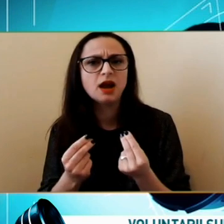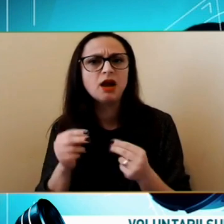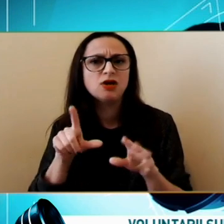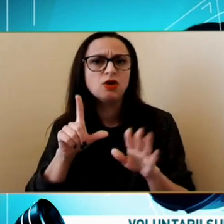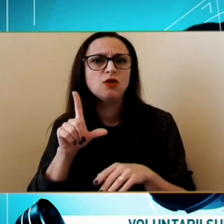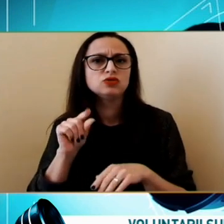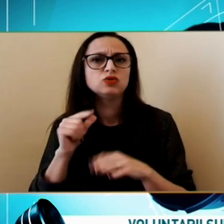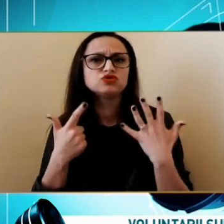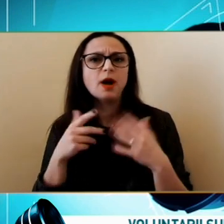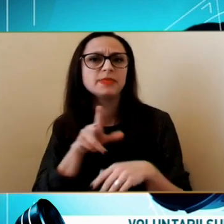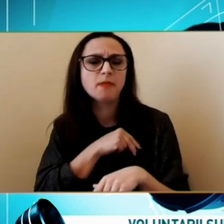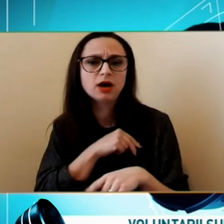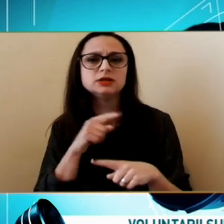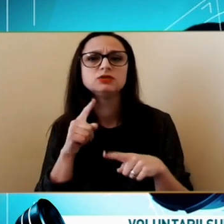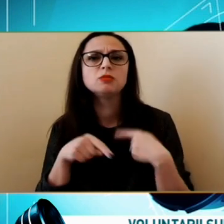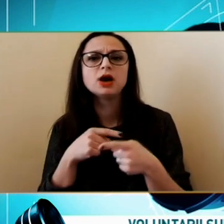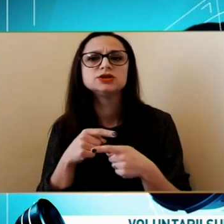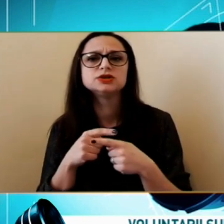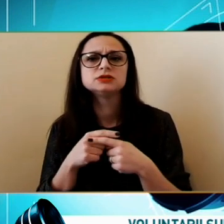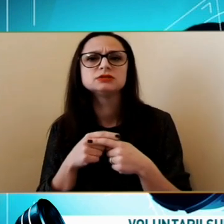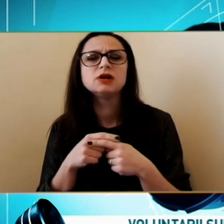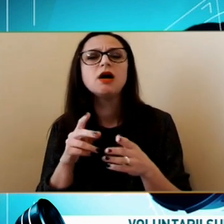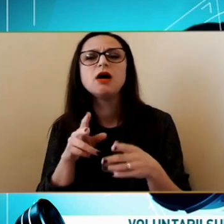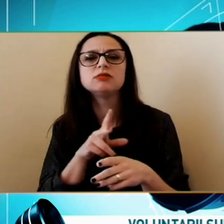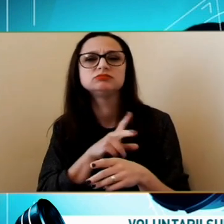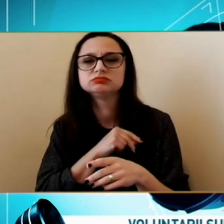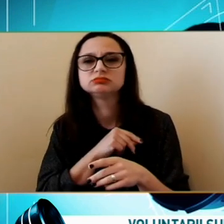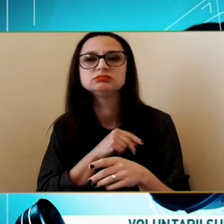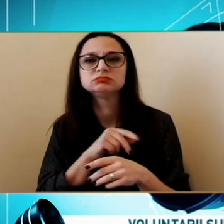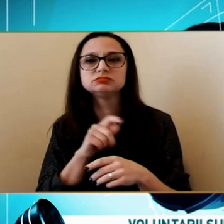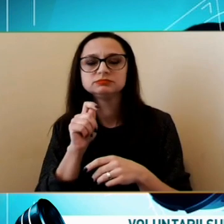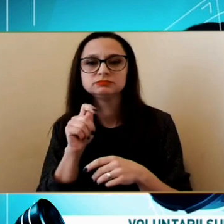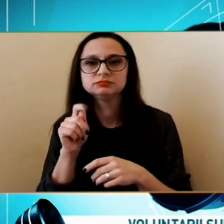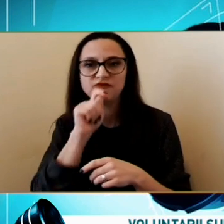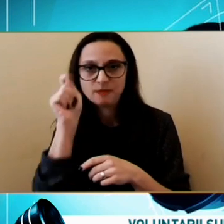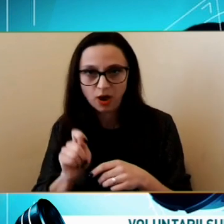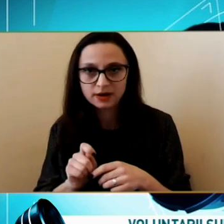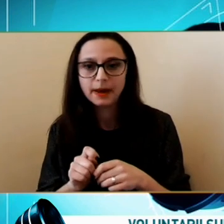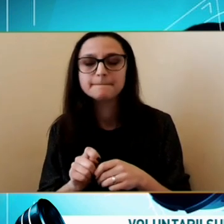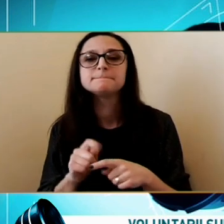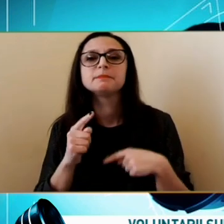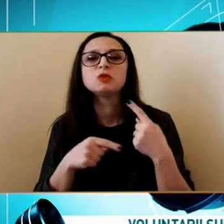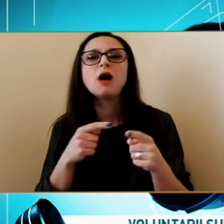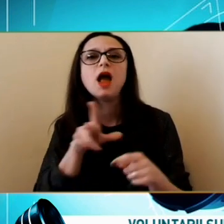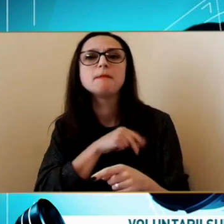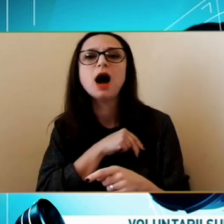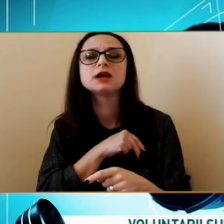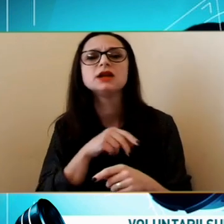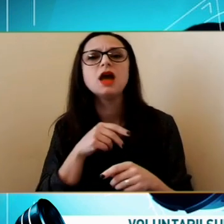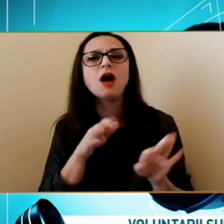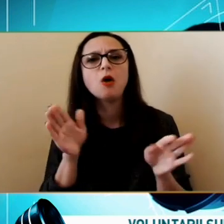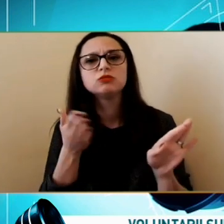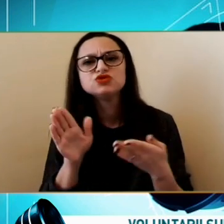mai venit alții 27 februarie Așa Apoi în mate Au început să vină Tot mai mulți Acum